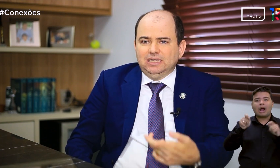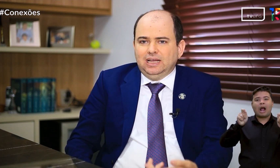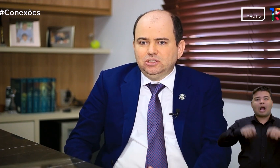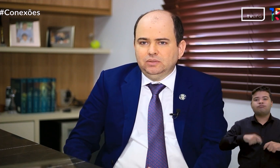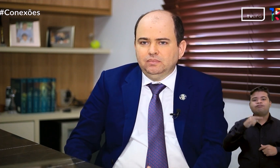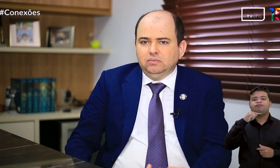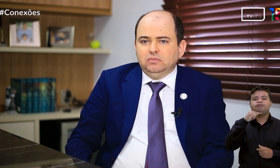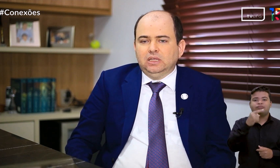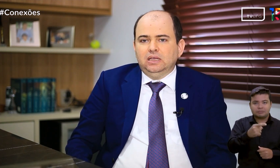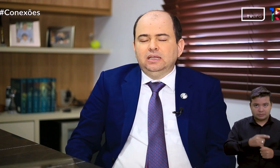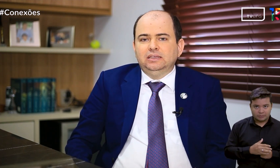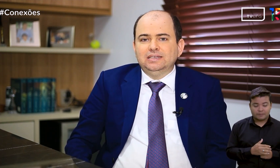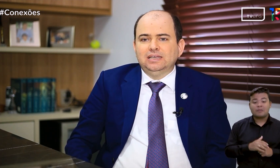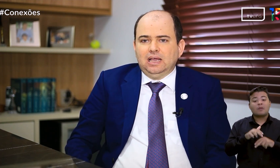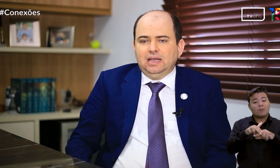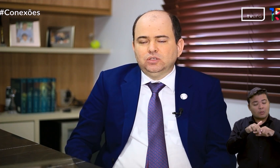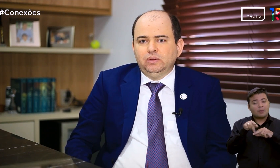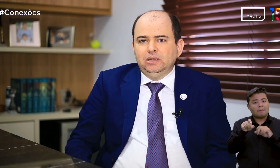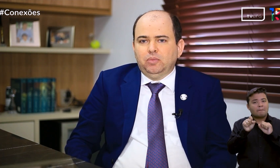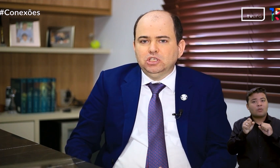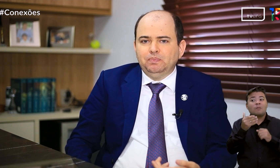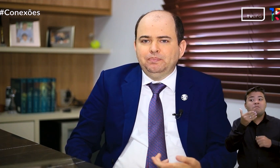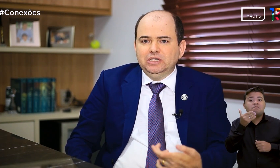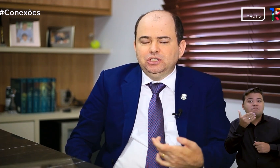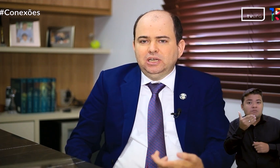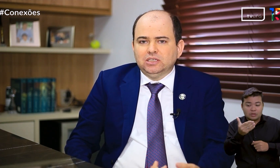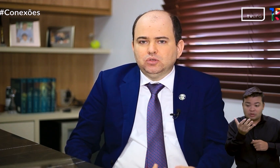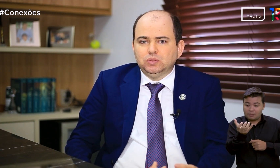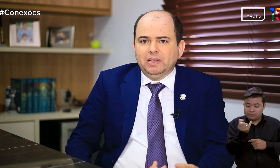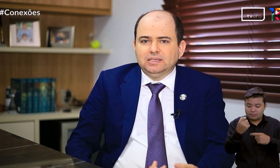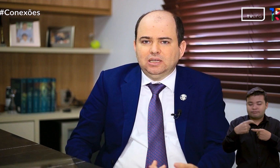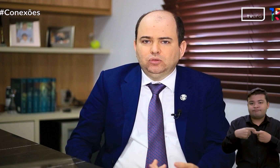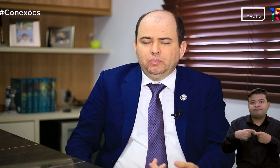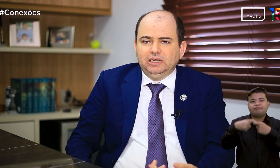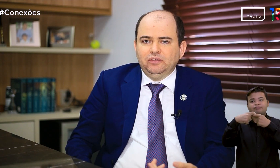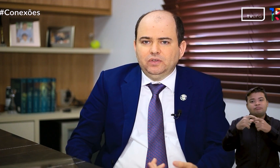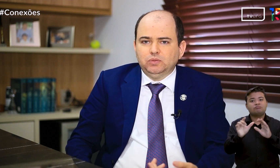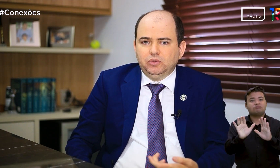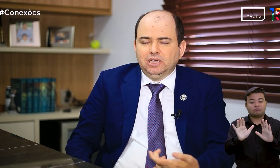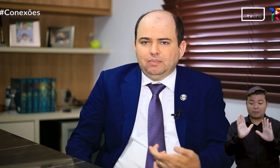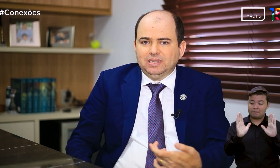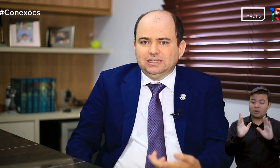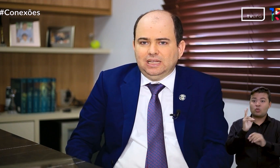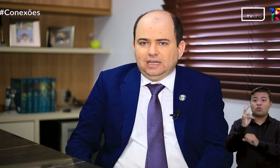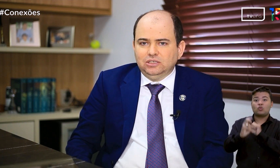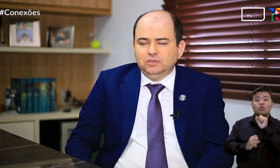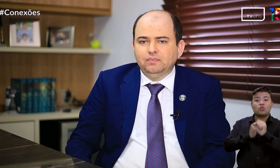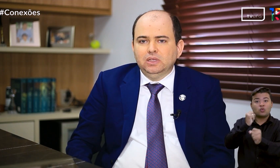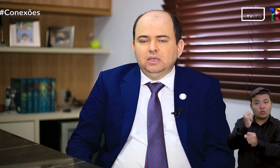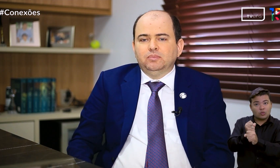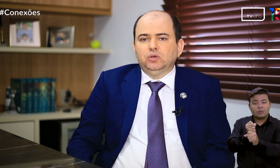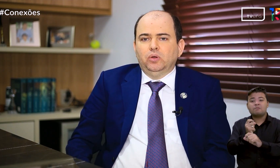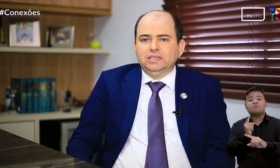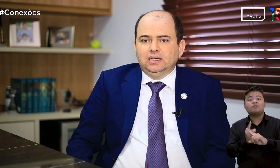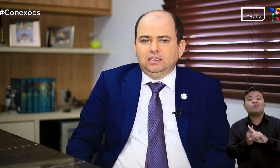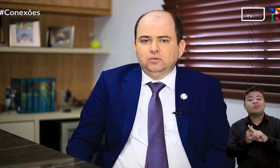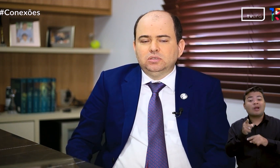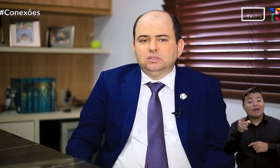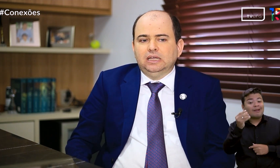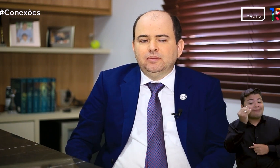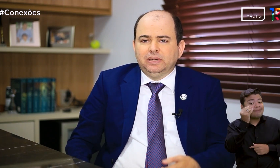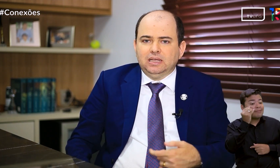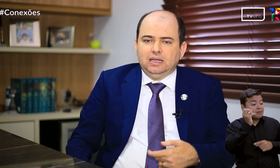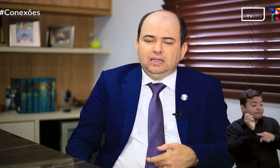incapacidade. Nesse caso, ele pode pedir a suspensão do benefício por incapacidade por dois